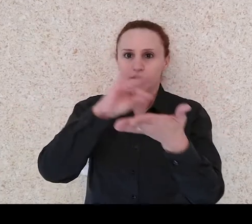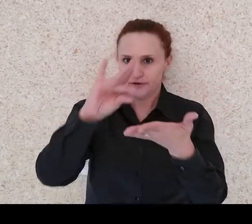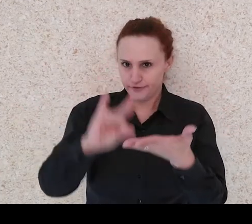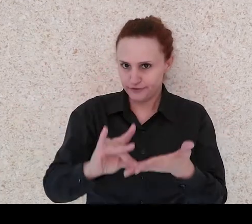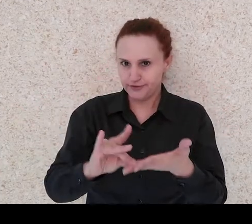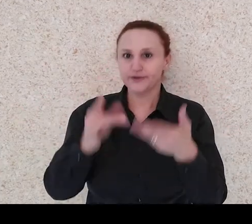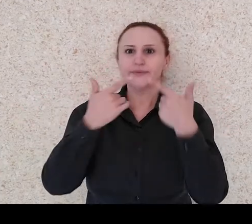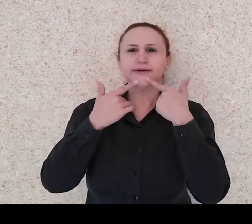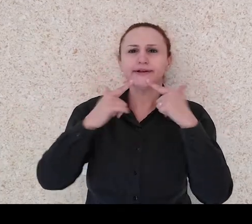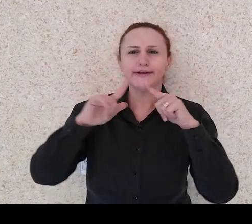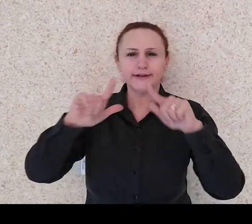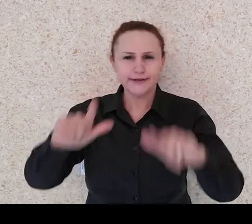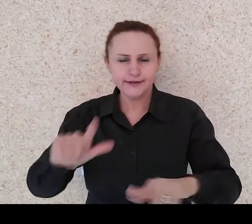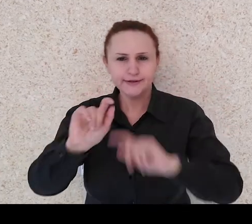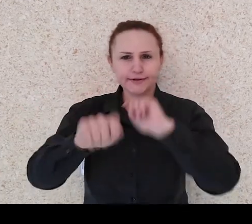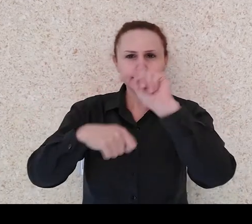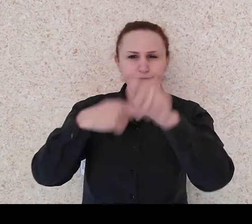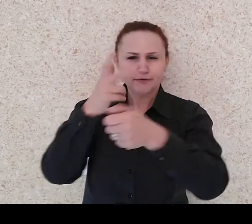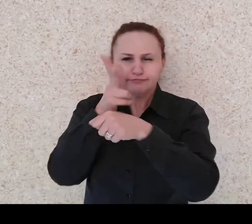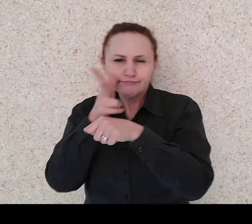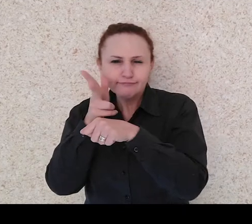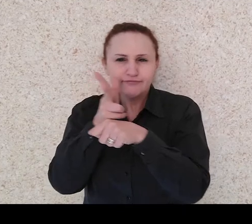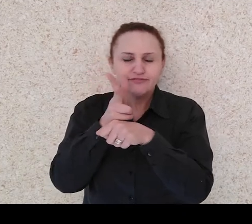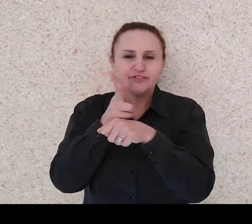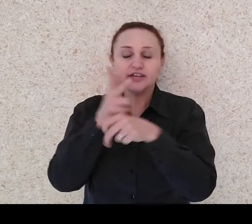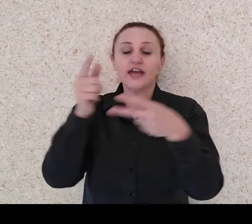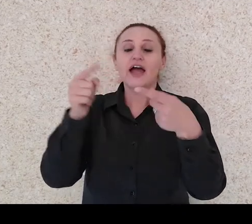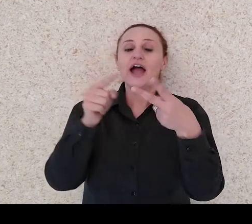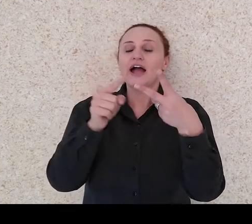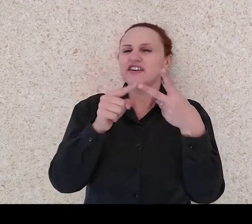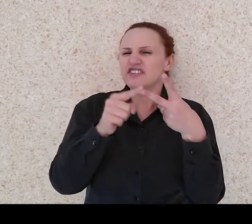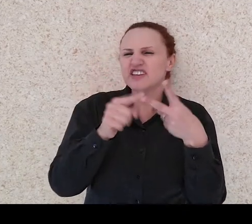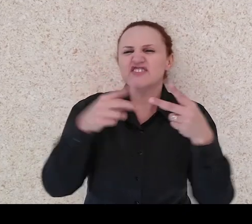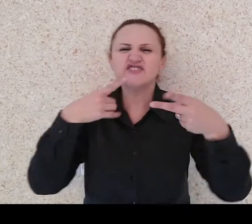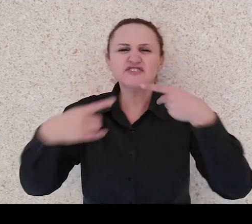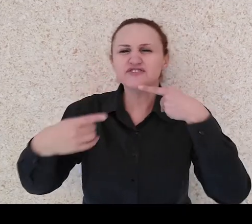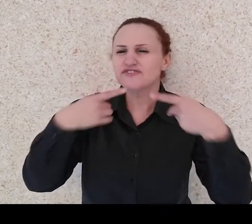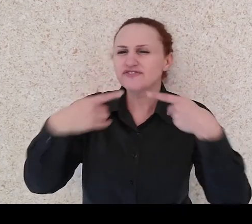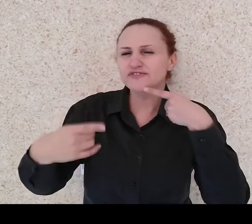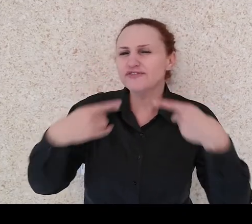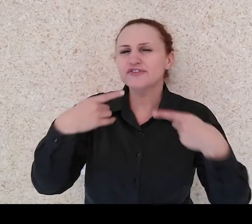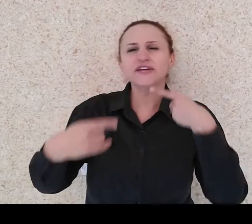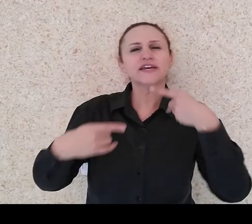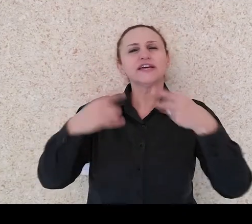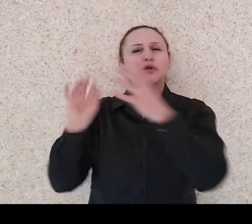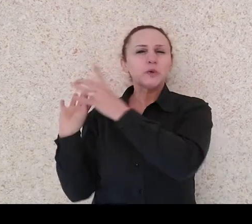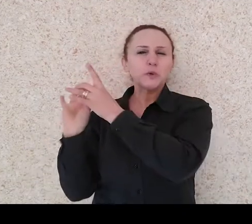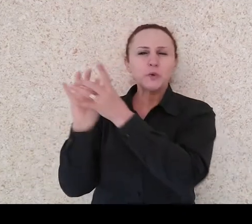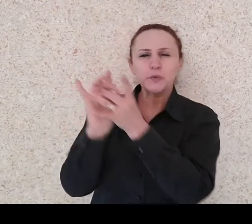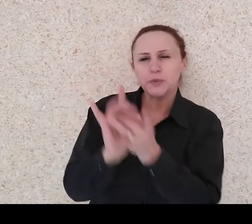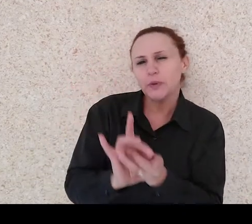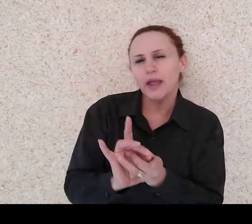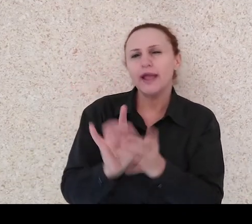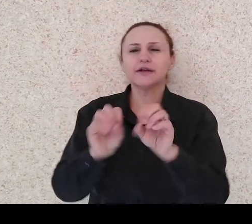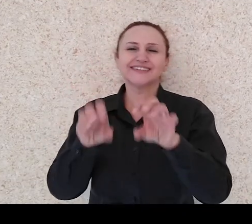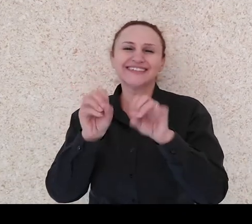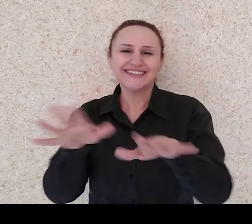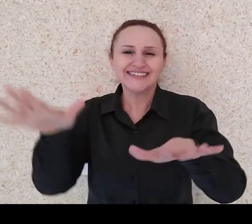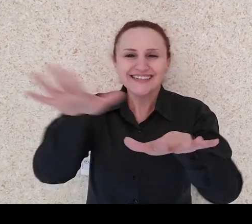nas quais será discutido, sobre a atuação do Tios no contexto da educação inclusiva, aspectos técnicos, do ato